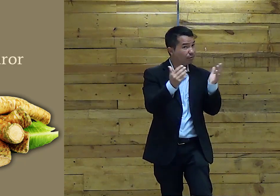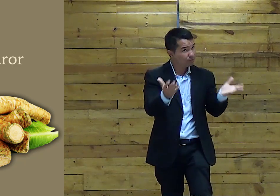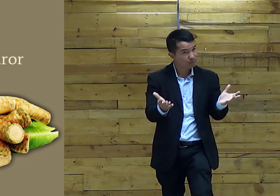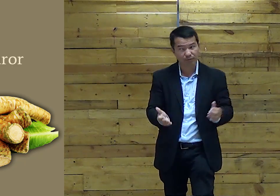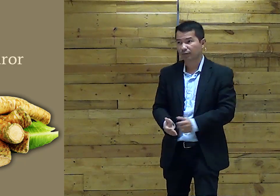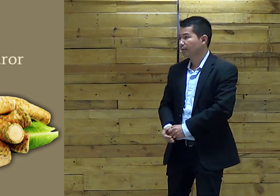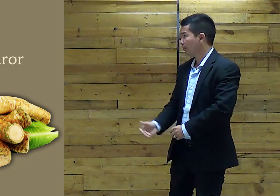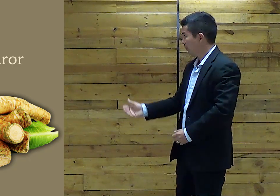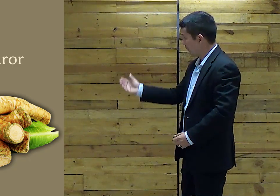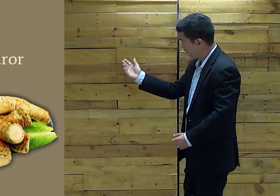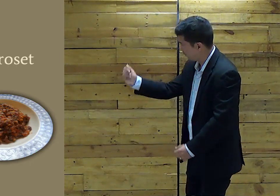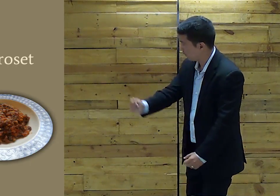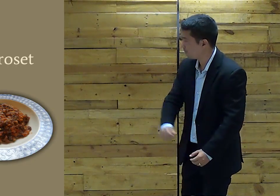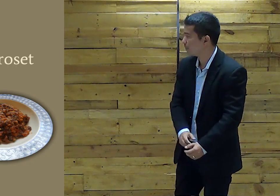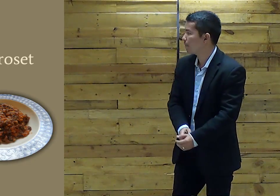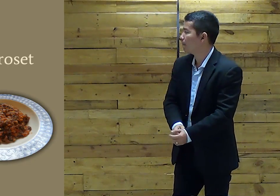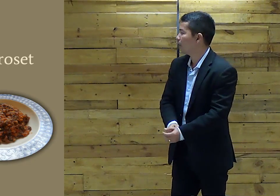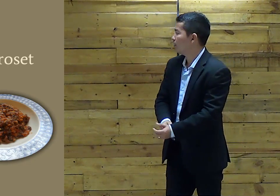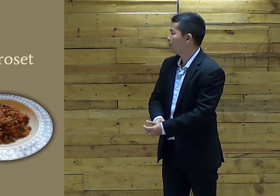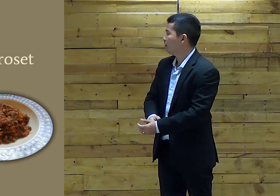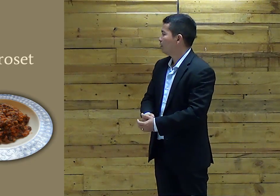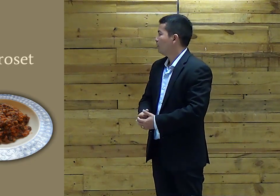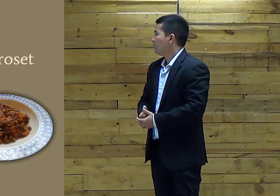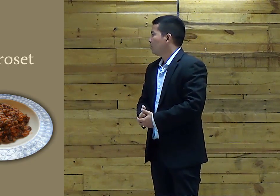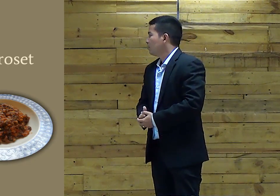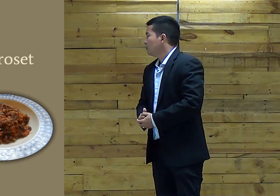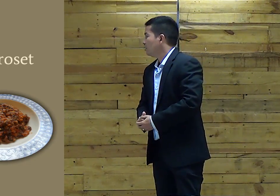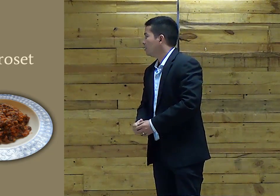escravidão E esse Alimento Significa isso